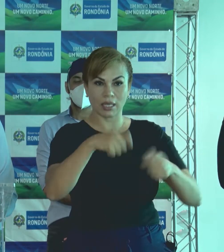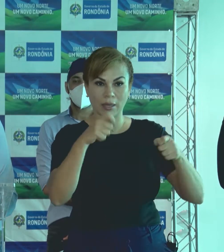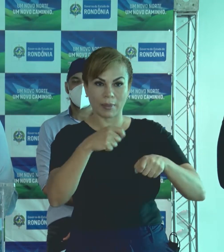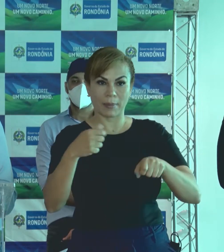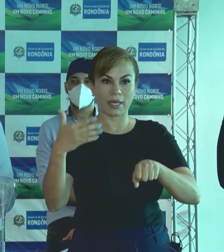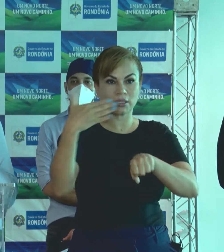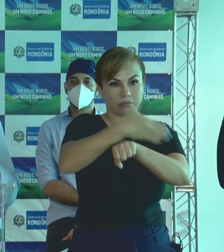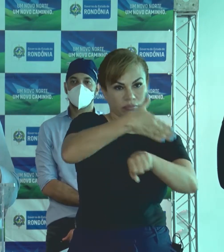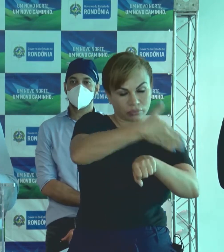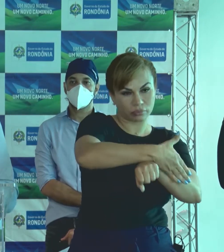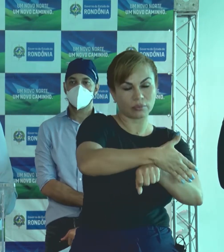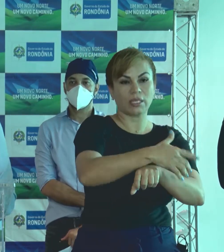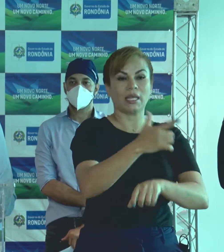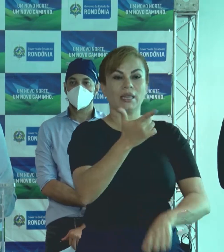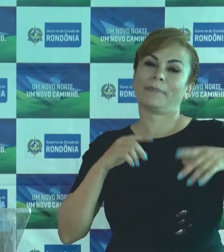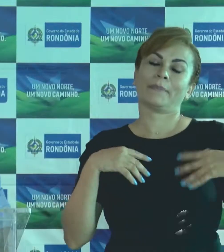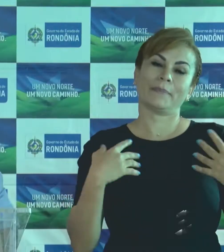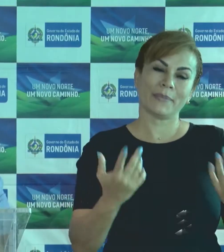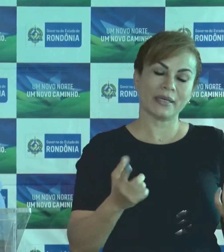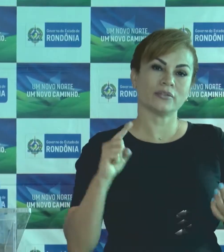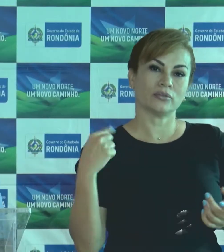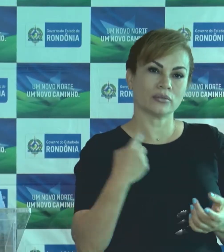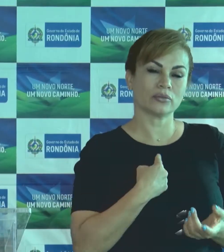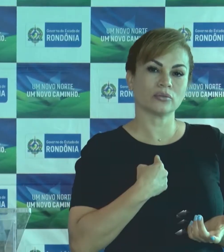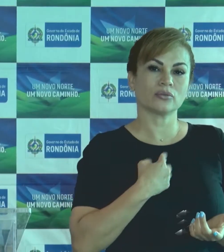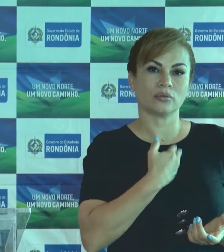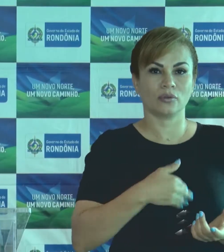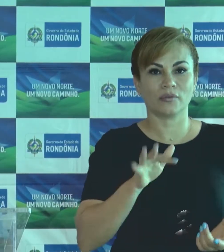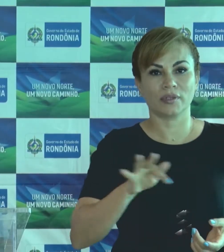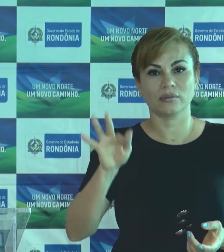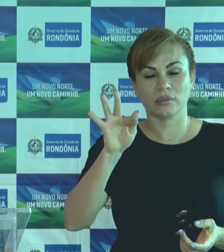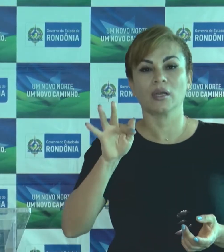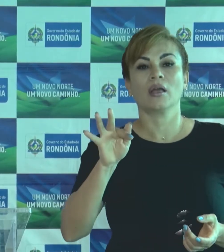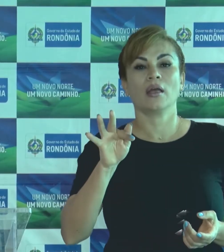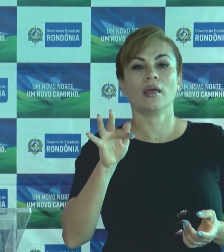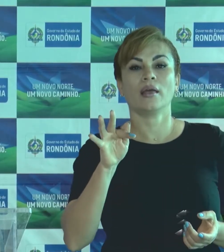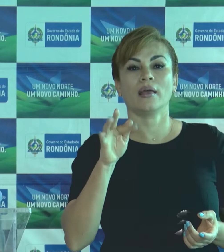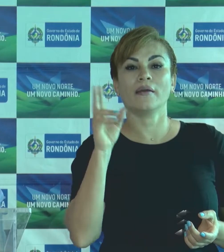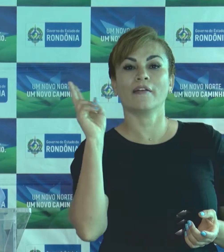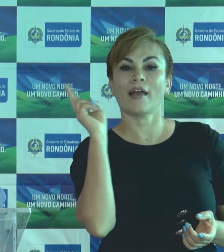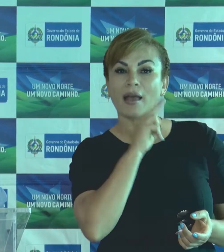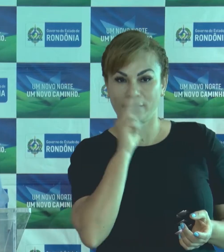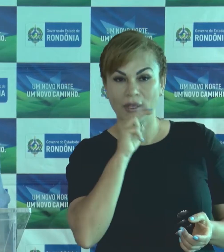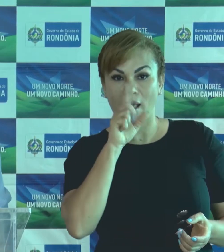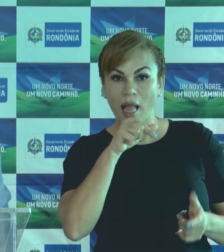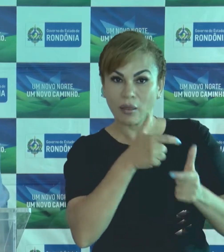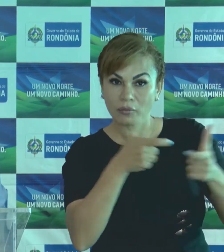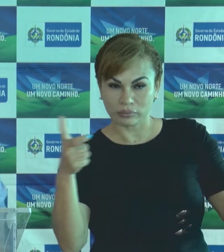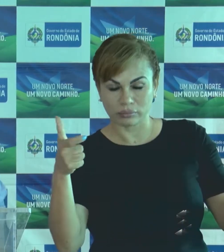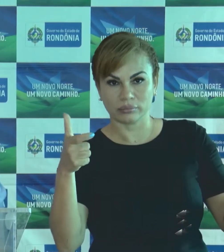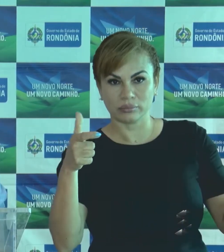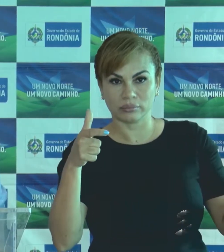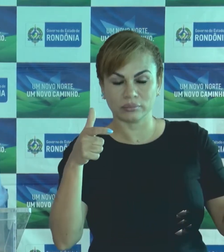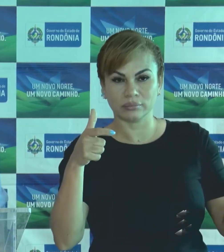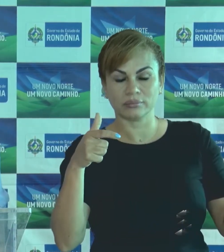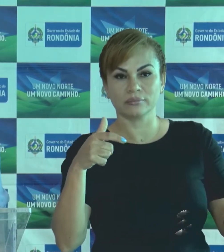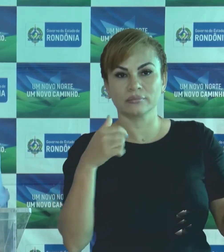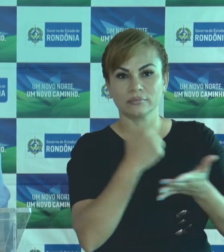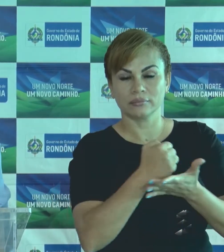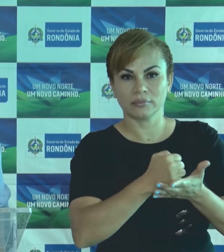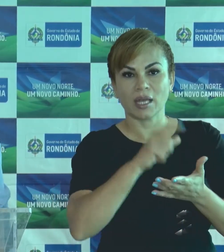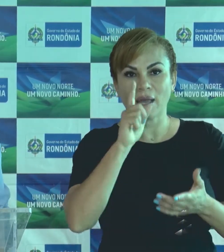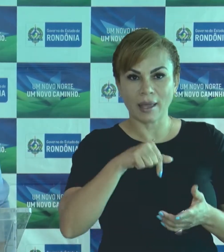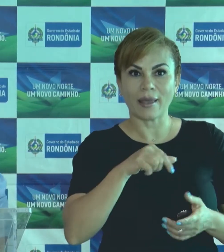para poder ter pessoas dentro. Fernando Máximo, secretário de Estado da Saúde, destacou o aumento no número de casos